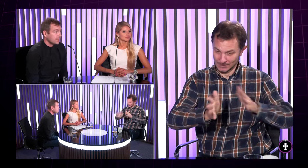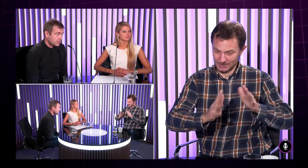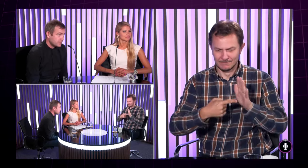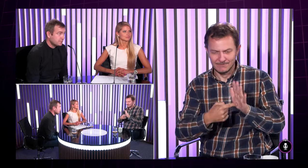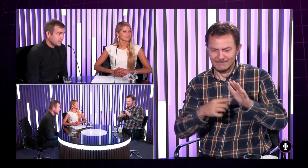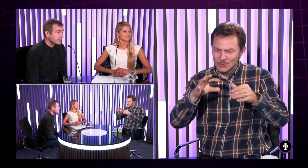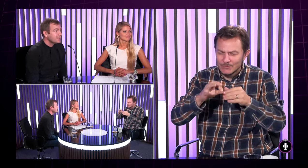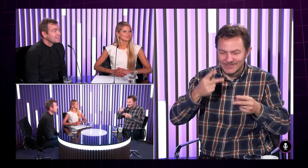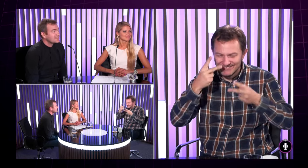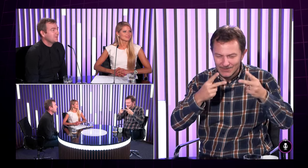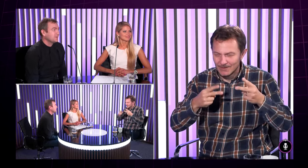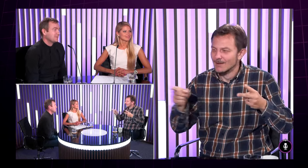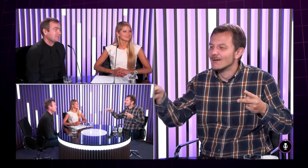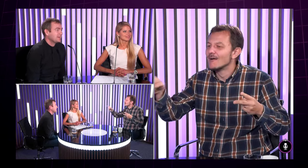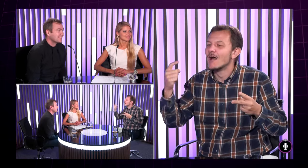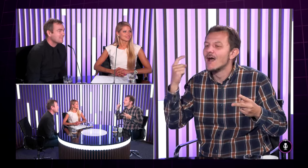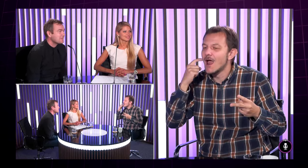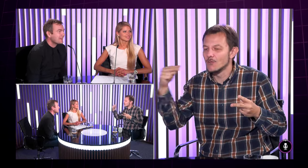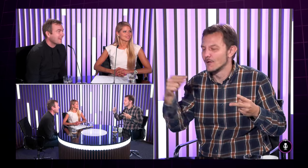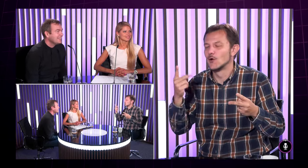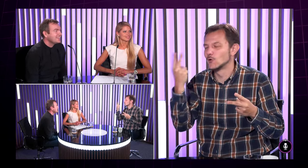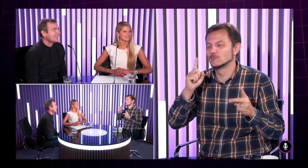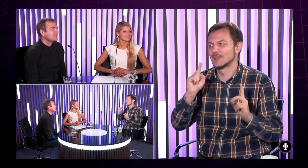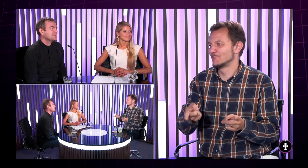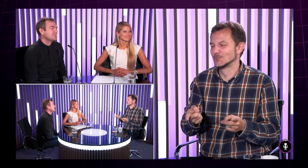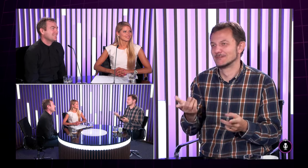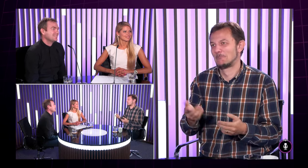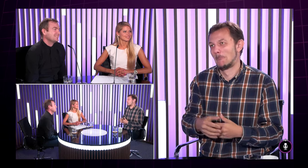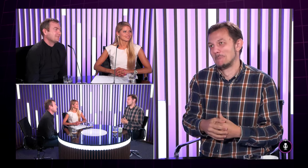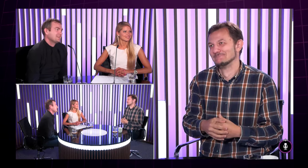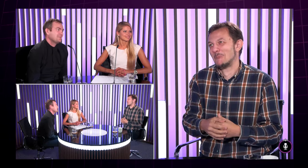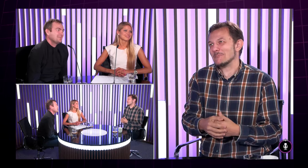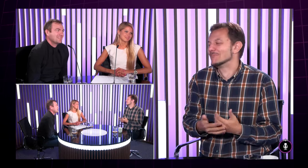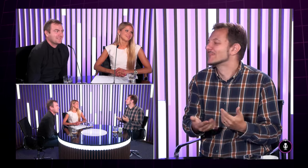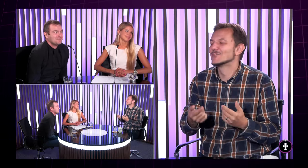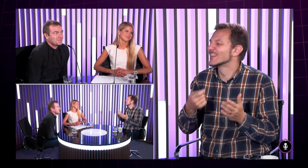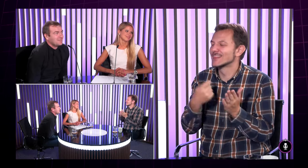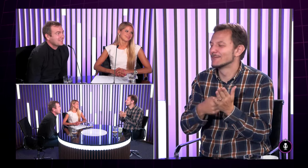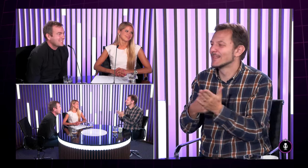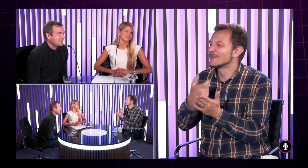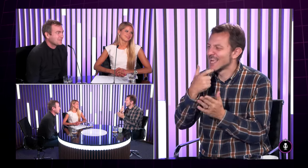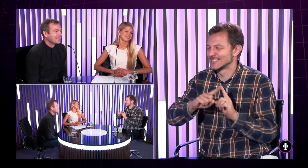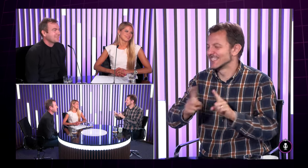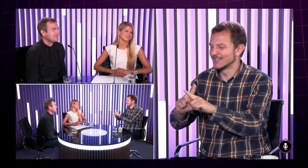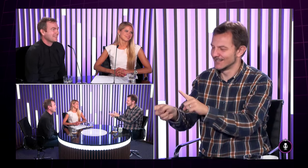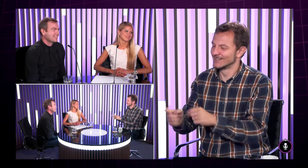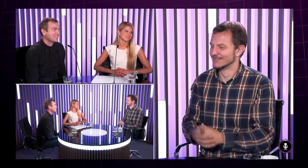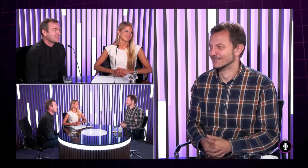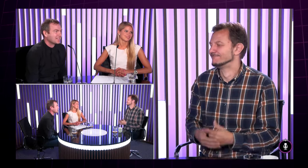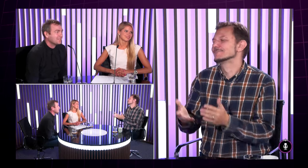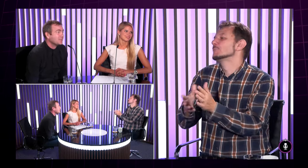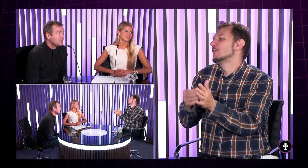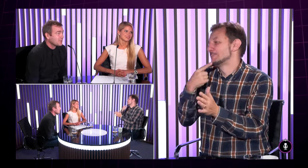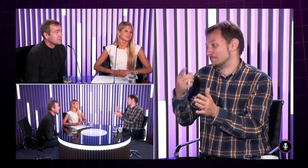a nepočujúcimi keď si hovoríme čo je pre nás vtipné tak počujúcimi samozrejme vy ste asi možno sa vám to nezdalo možno také vtipné